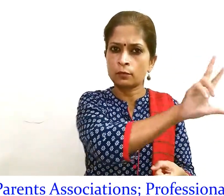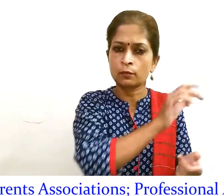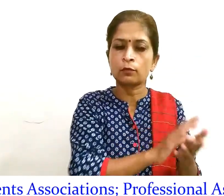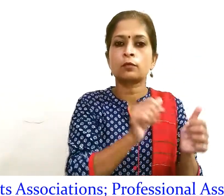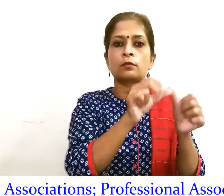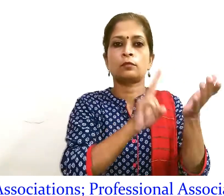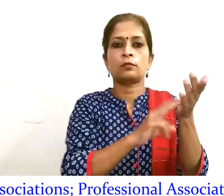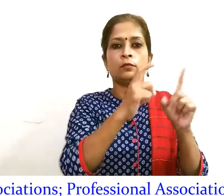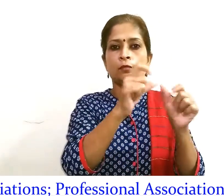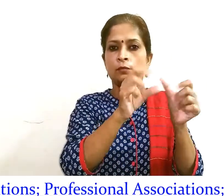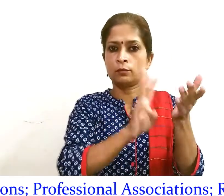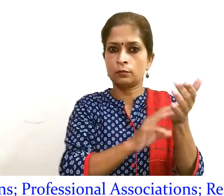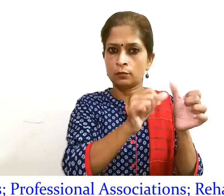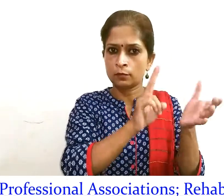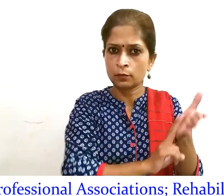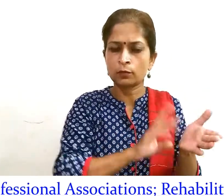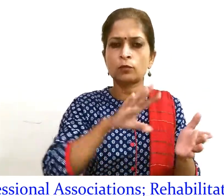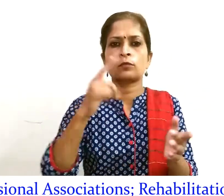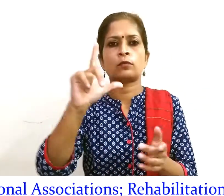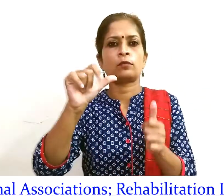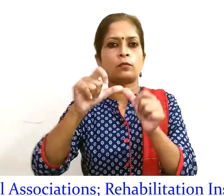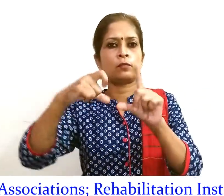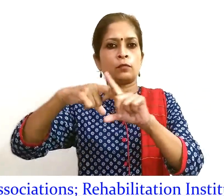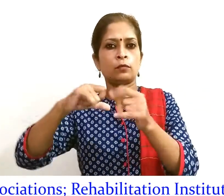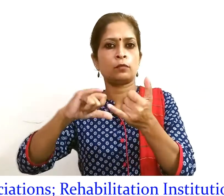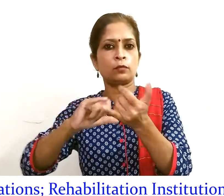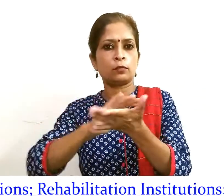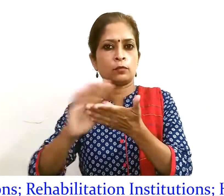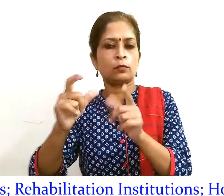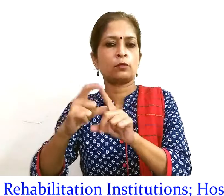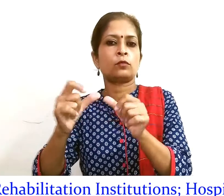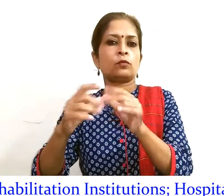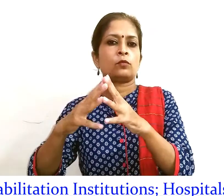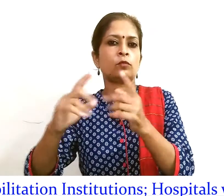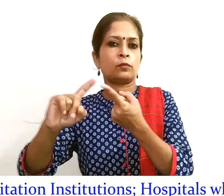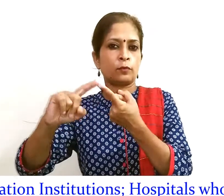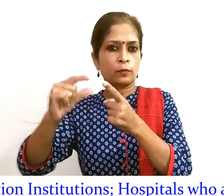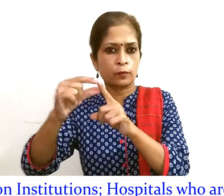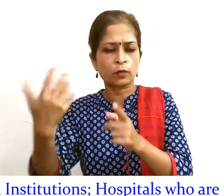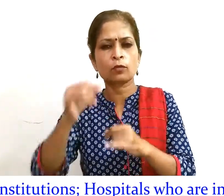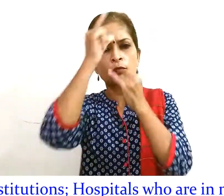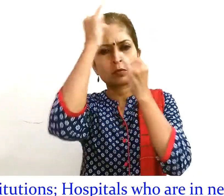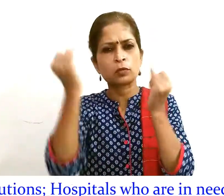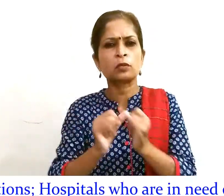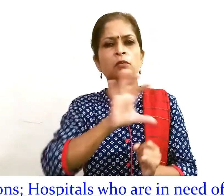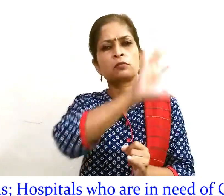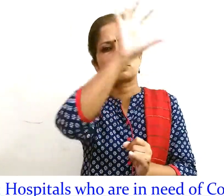निकोबार एवं लक्षय दूइप सहित, संपूर्ण भारत वर्ष का कोई भी व्यक्ति, परिवार, एंजियो,